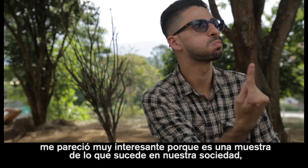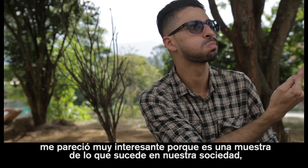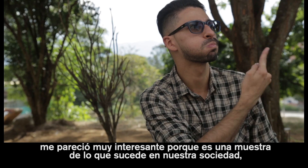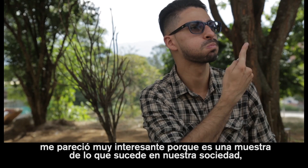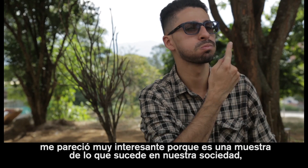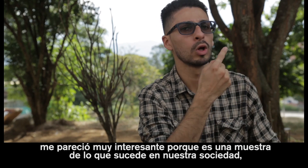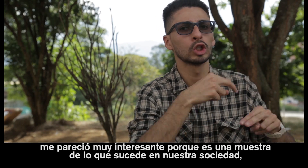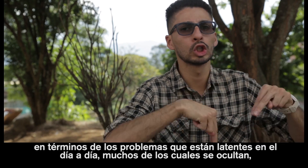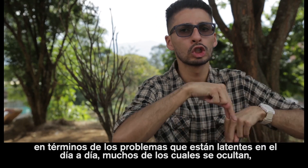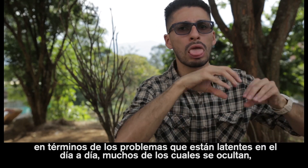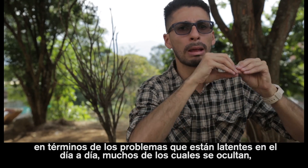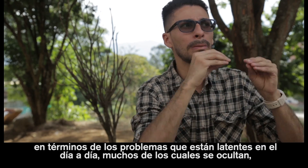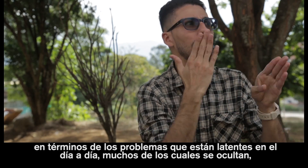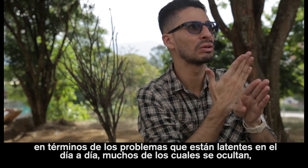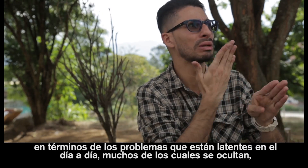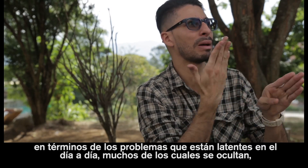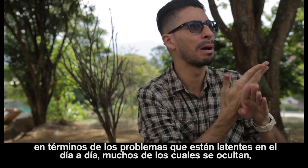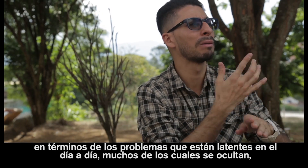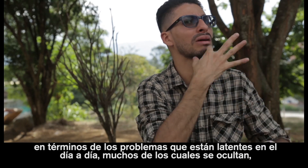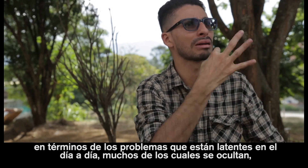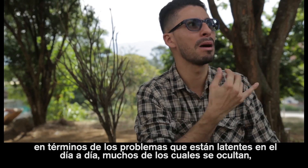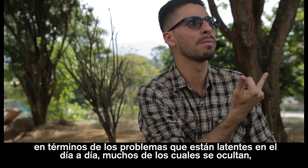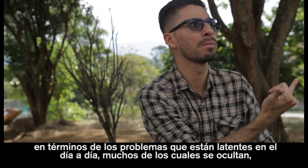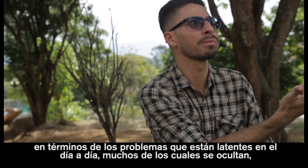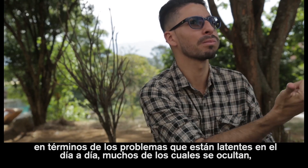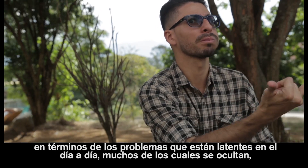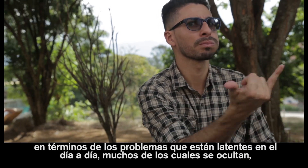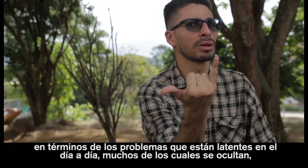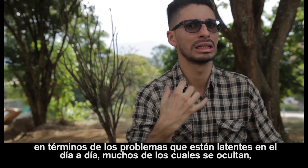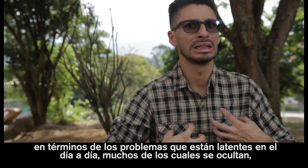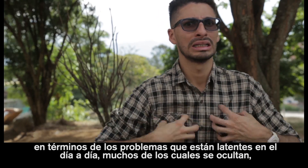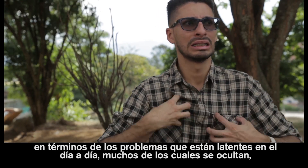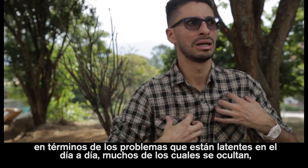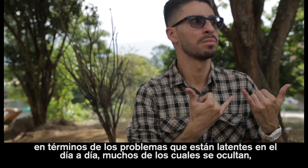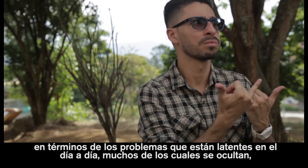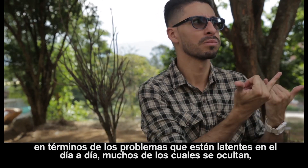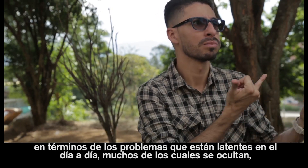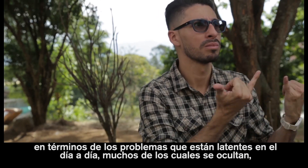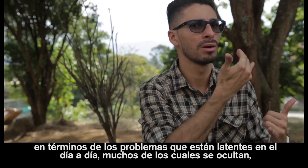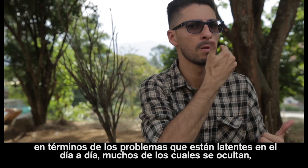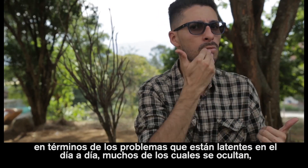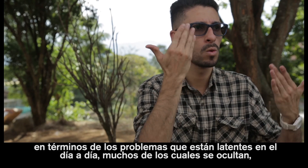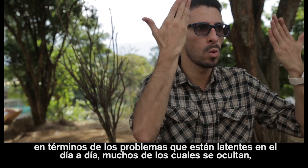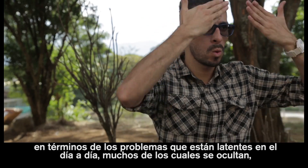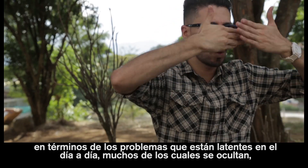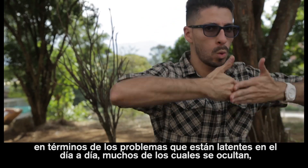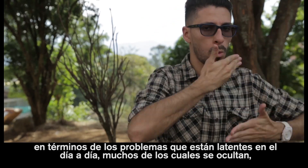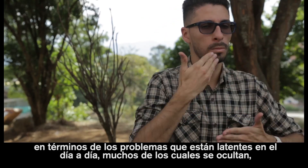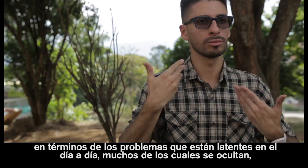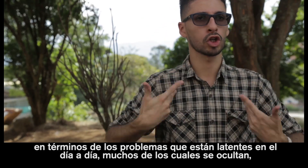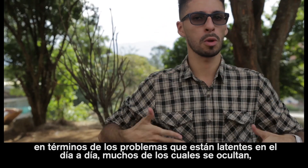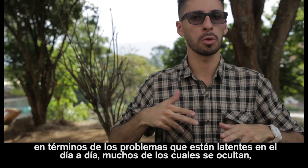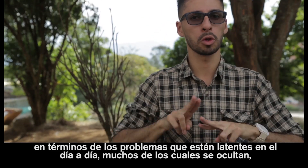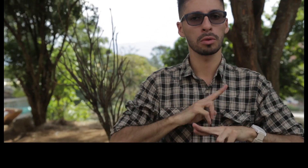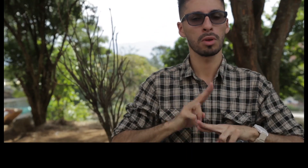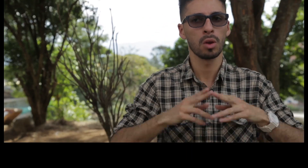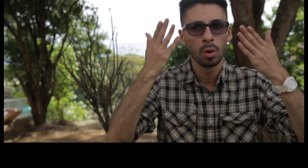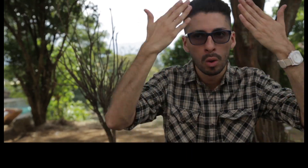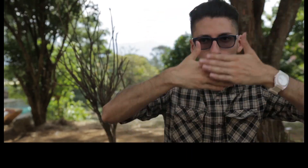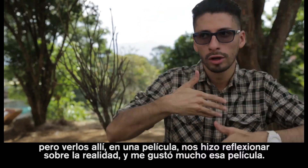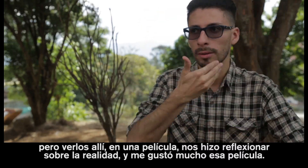Música Música términos de los problemas que vivimos latentes en el día a día, muchos de los cuales se ocultan